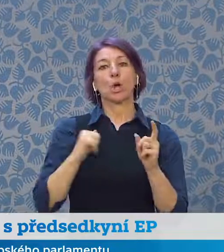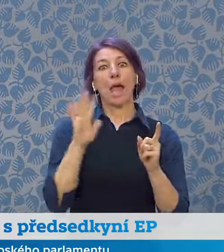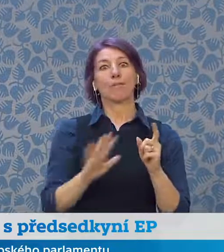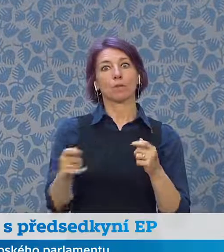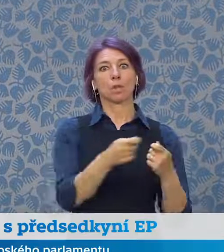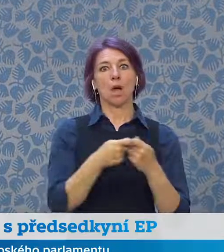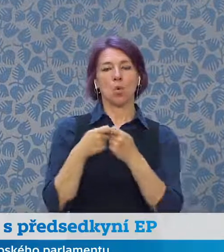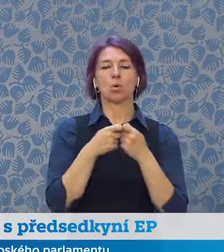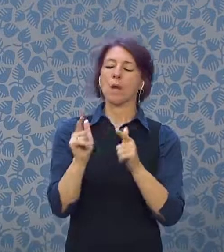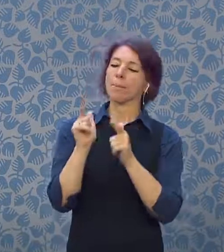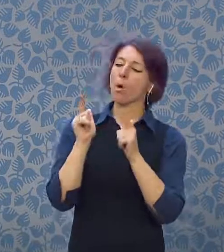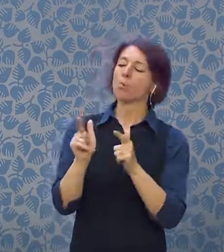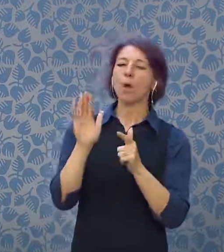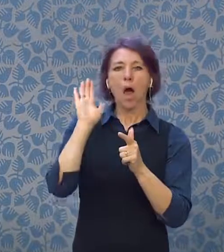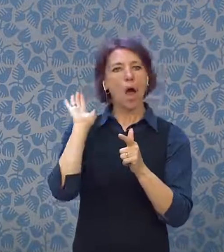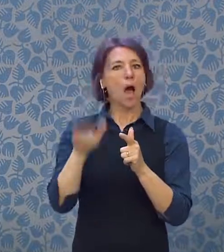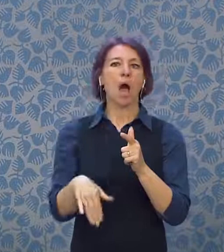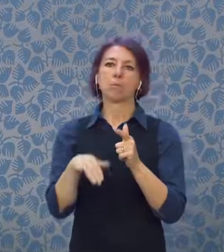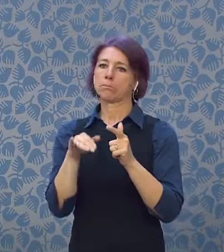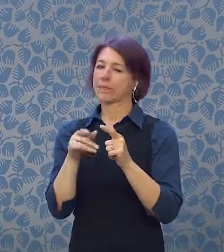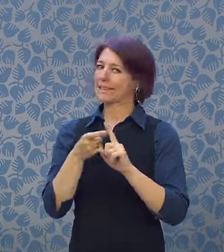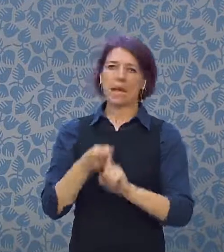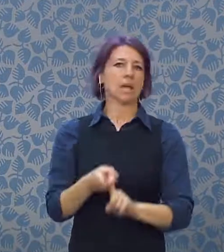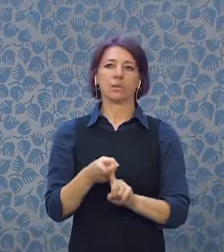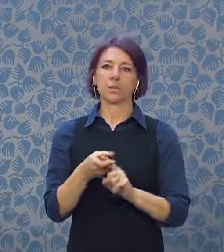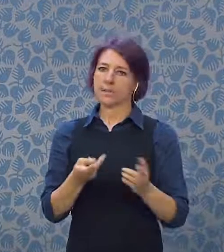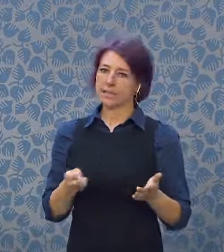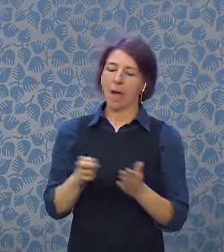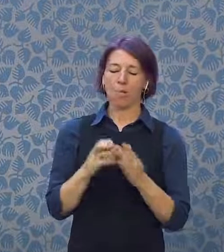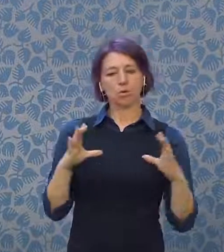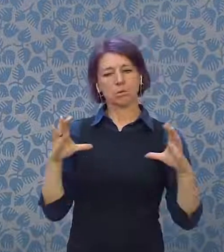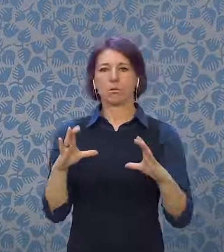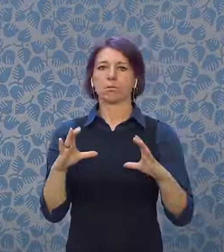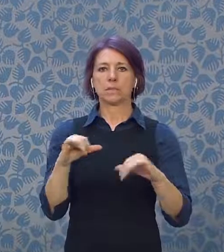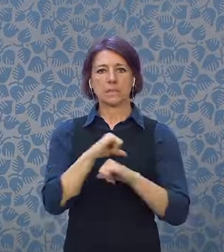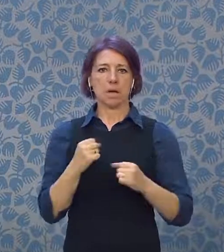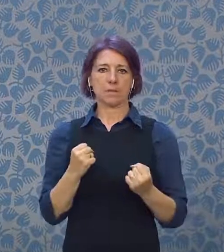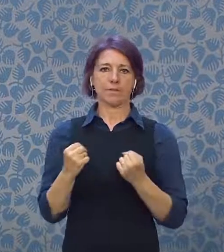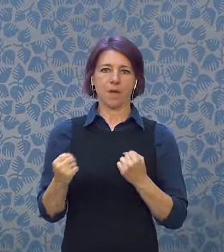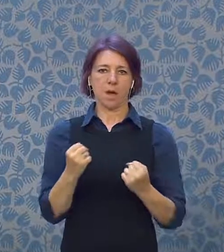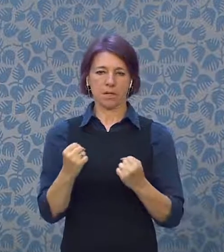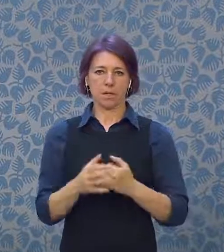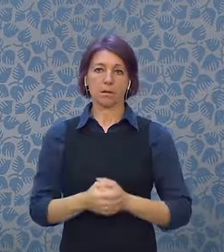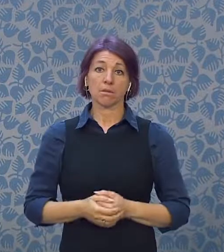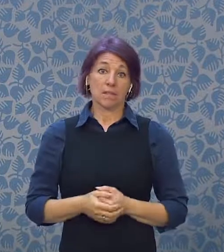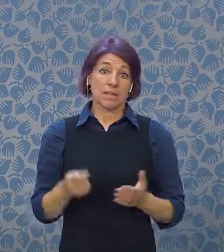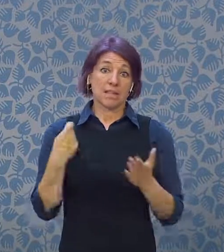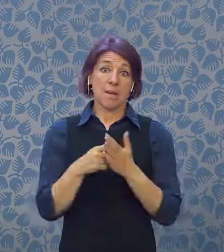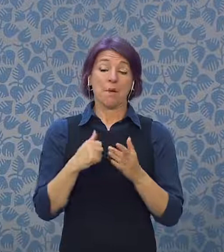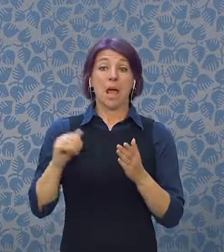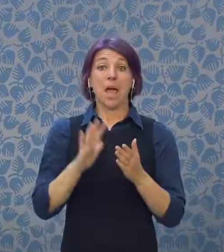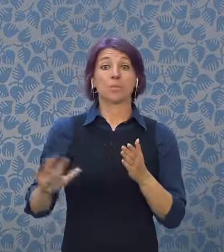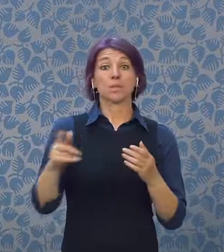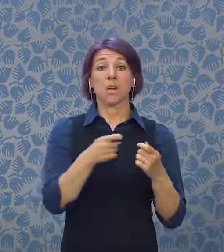for those countries. To by vycházelo z toho, že potřebujeme energetickou unii a ty země, které